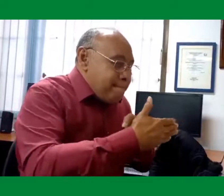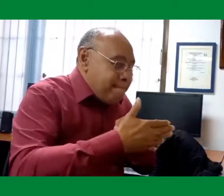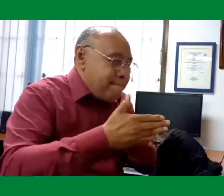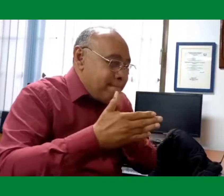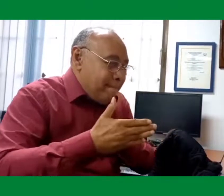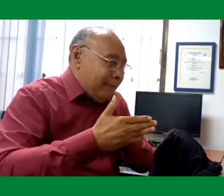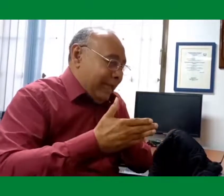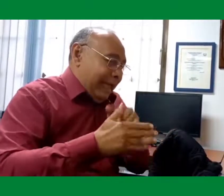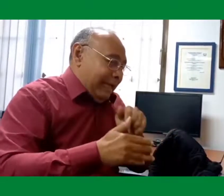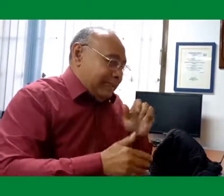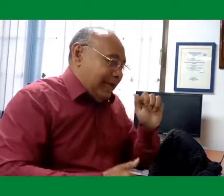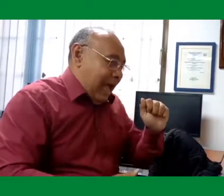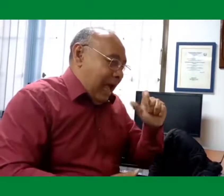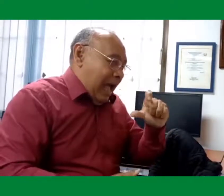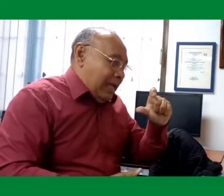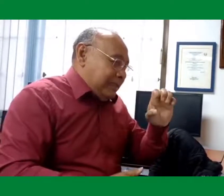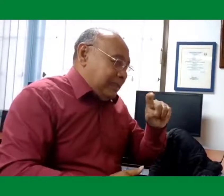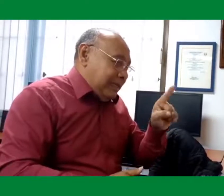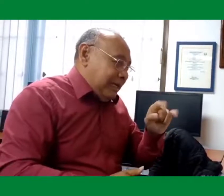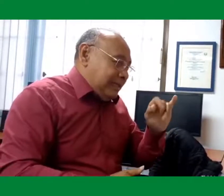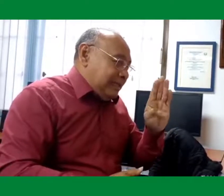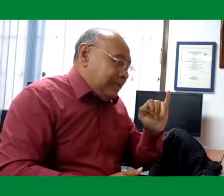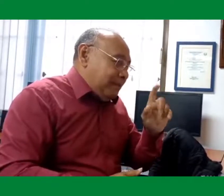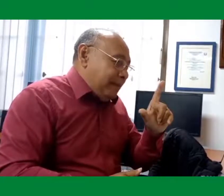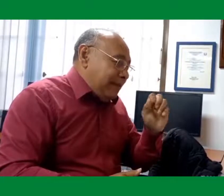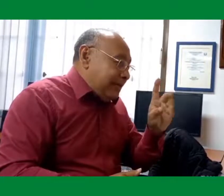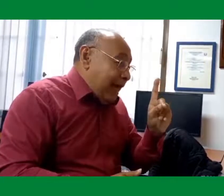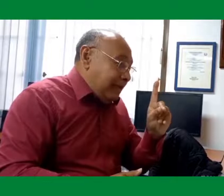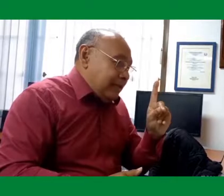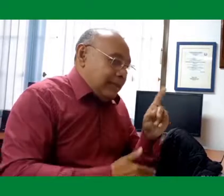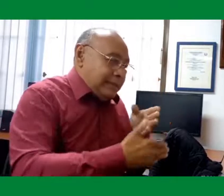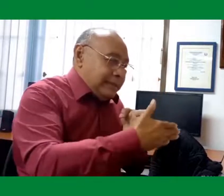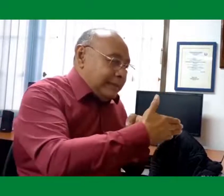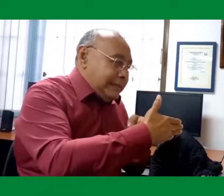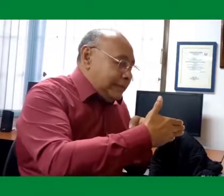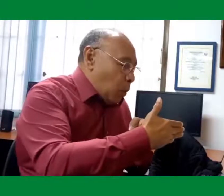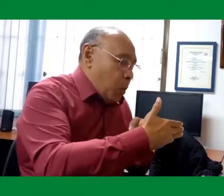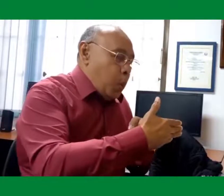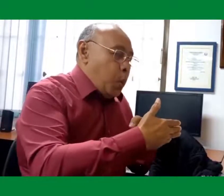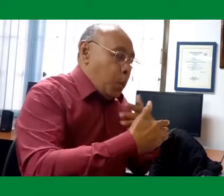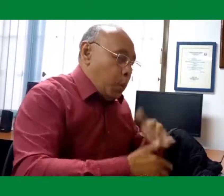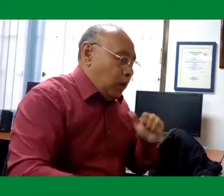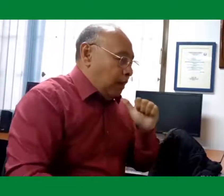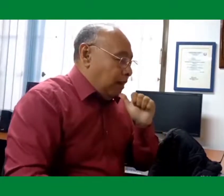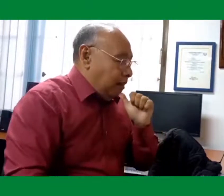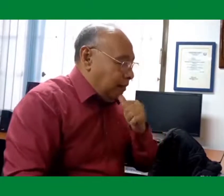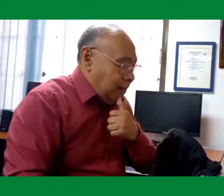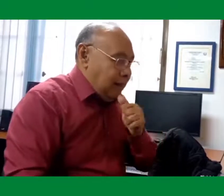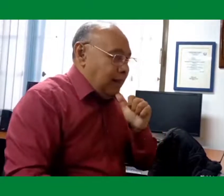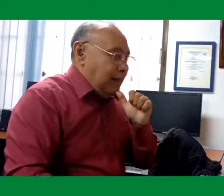que siempre hemos vivido las personas sordas son las barreras en relación a la accesibilidad. Es